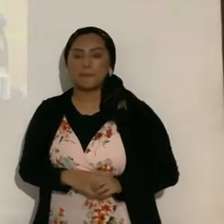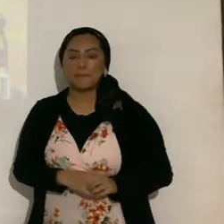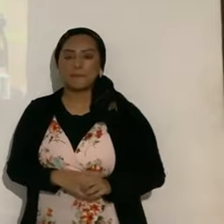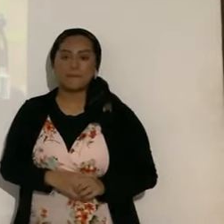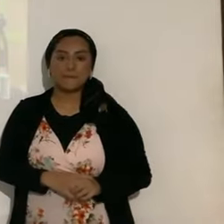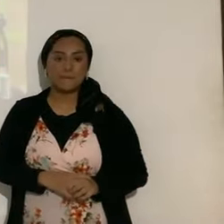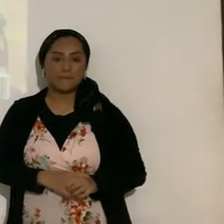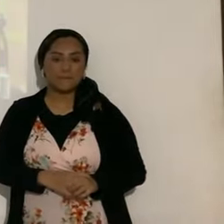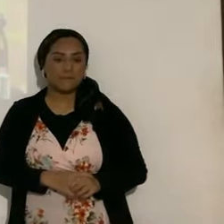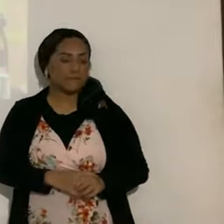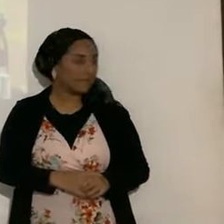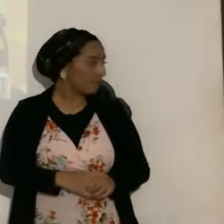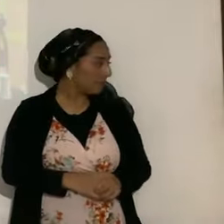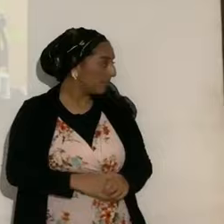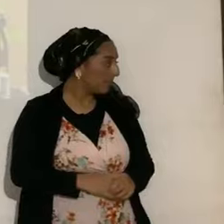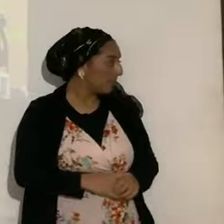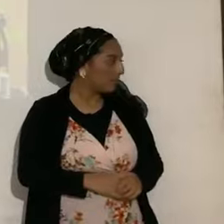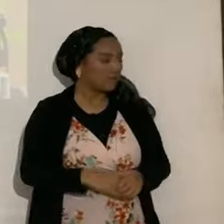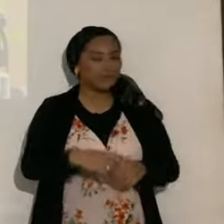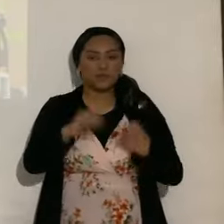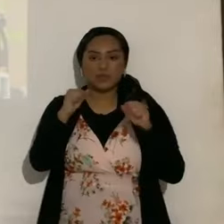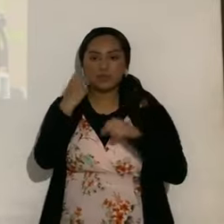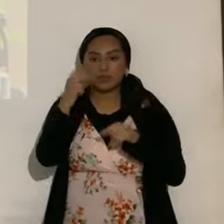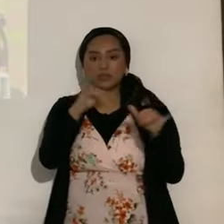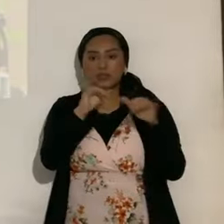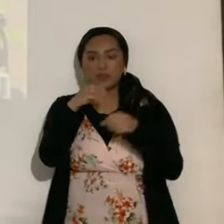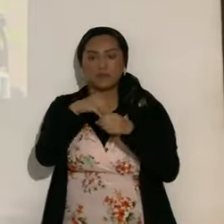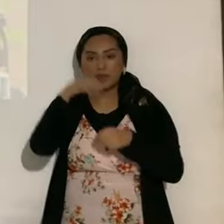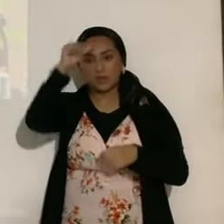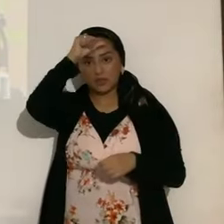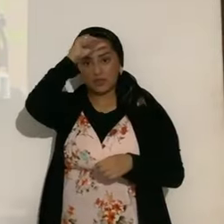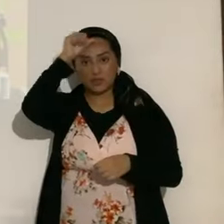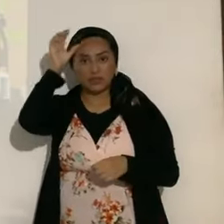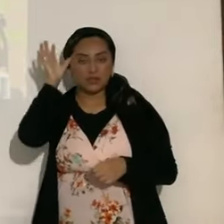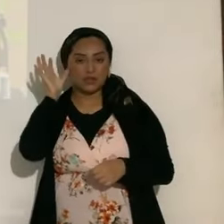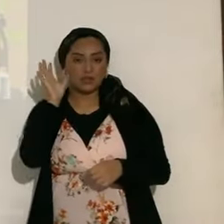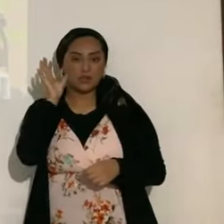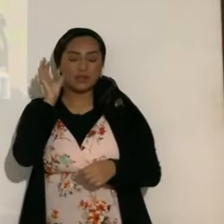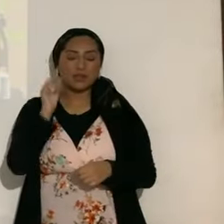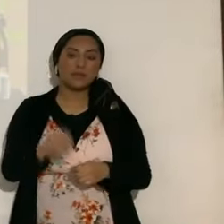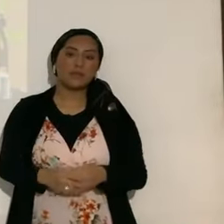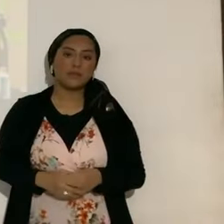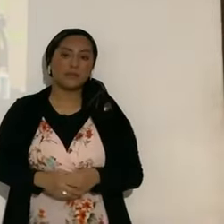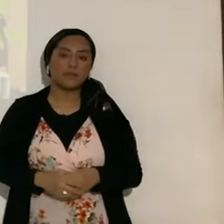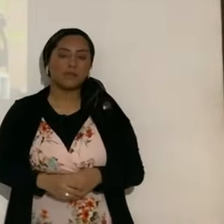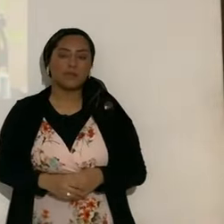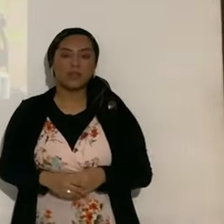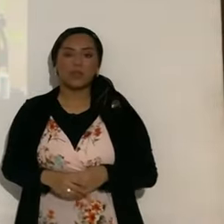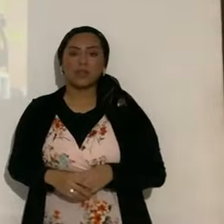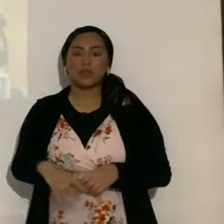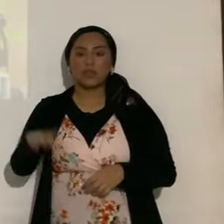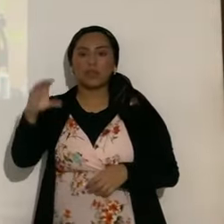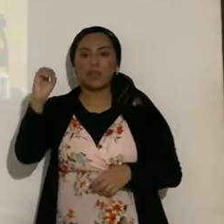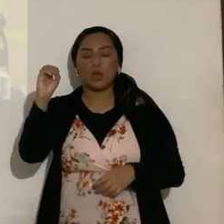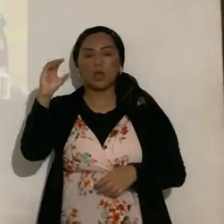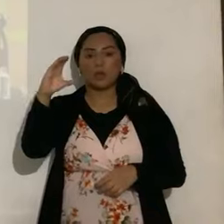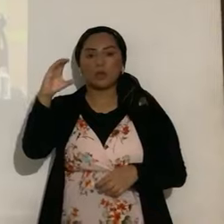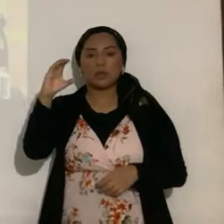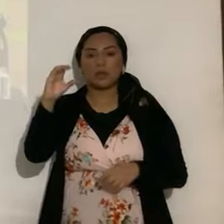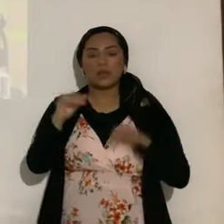en la Antártida, y en los océanos Pacífico e Índico, Pacífico